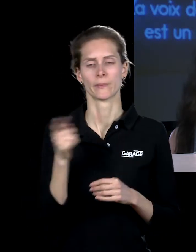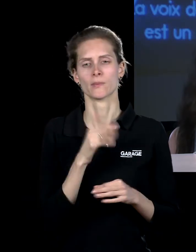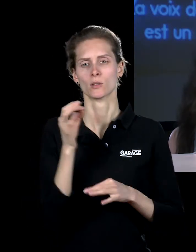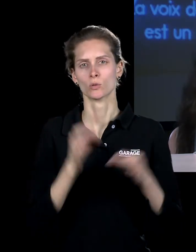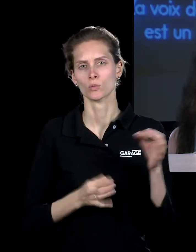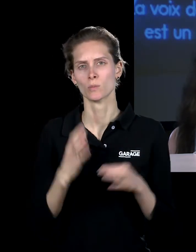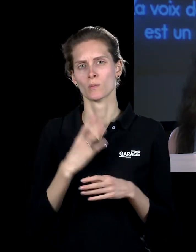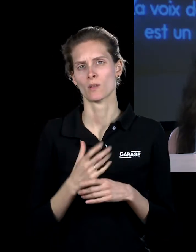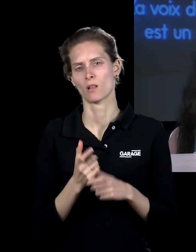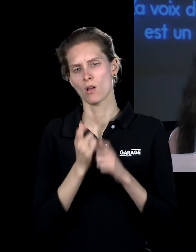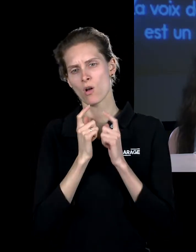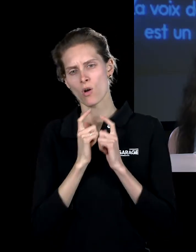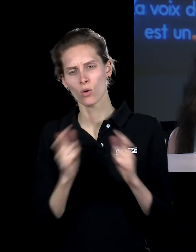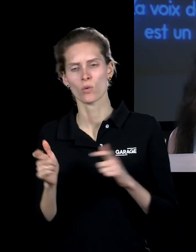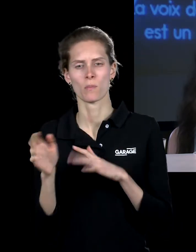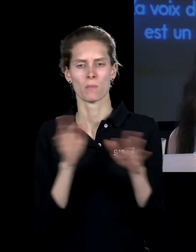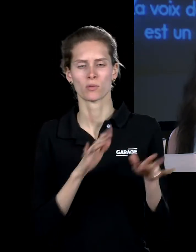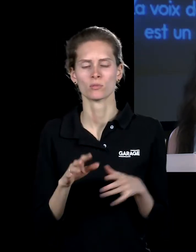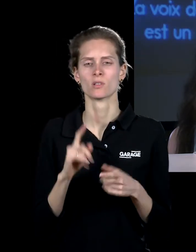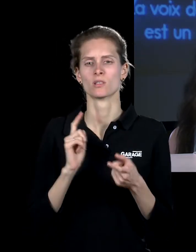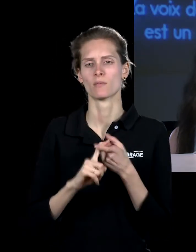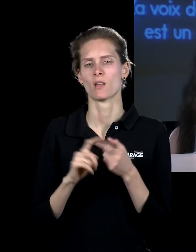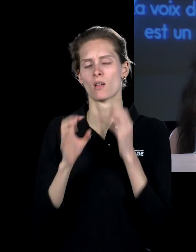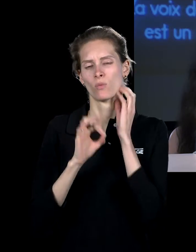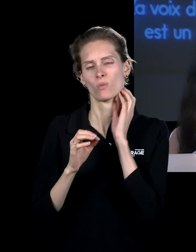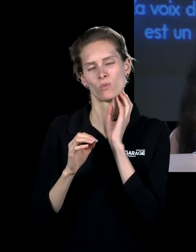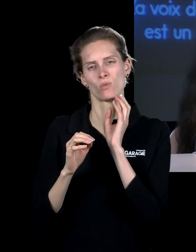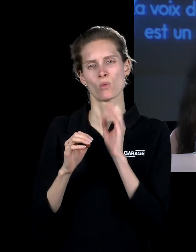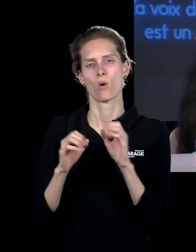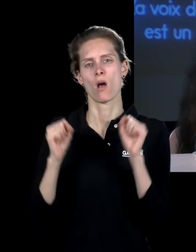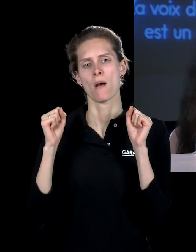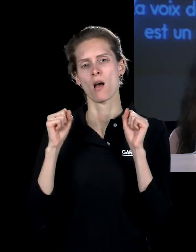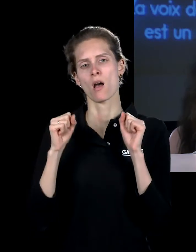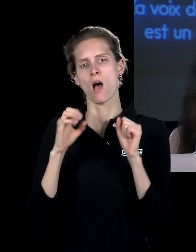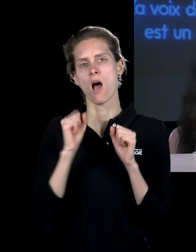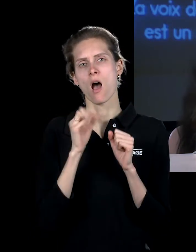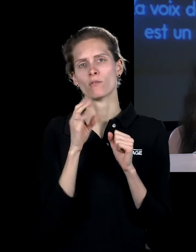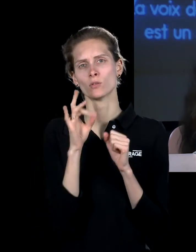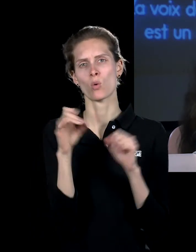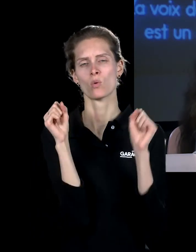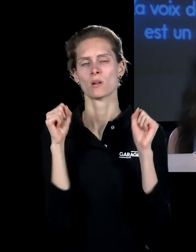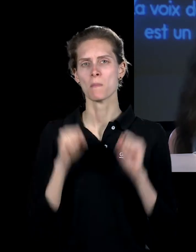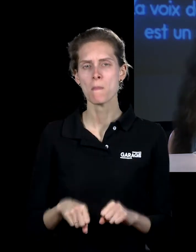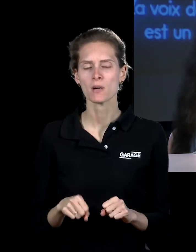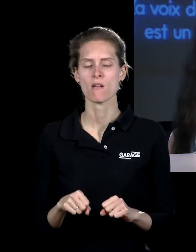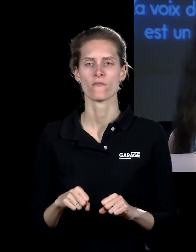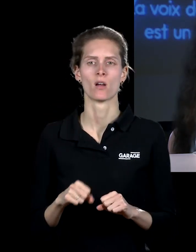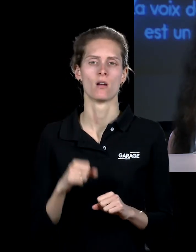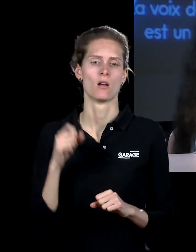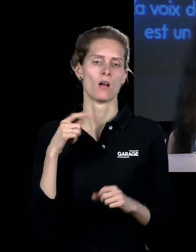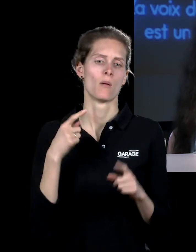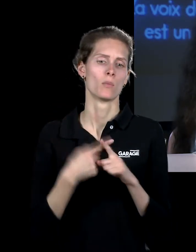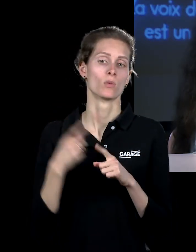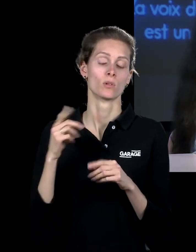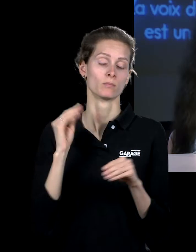это был достаточно громкий процесс, связанный с историей дубляжа, историей авторских прав, и для... Уик дает титрами